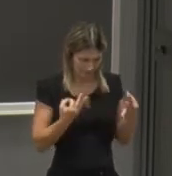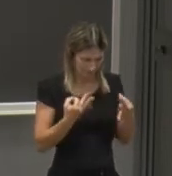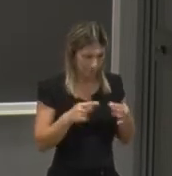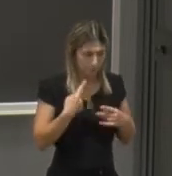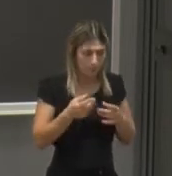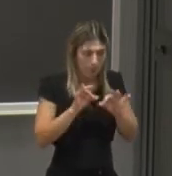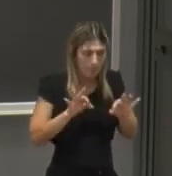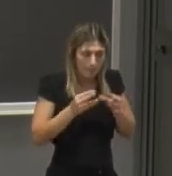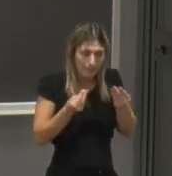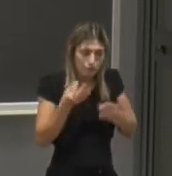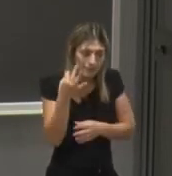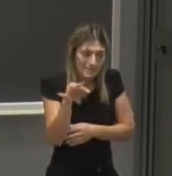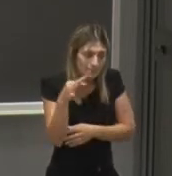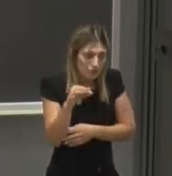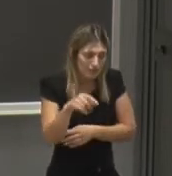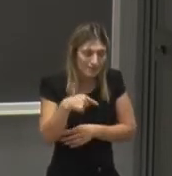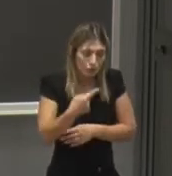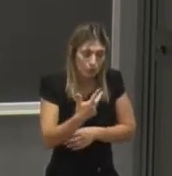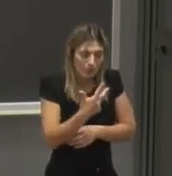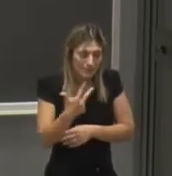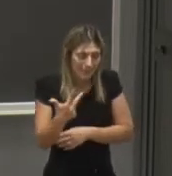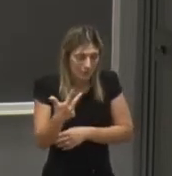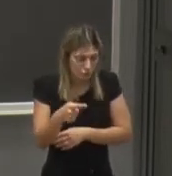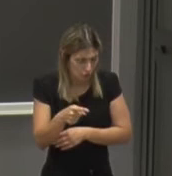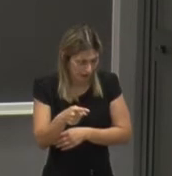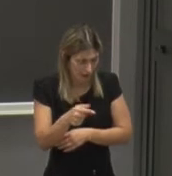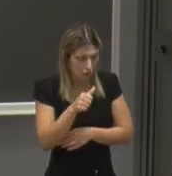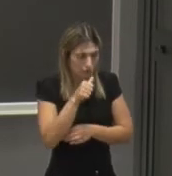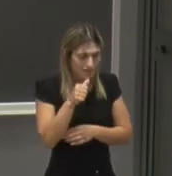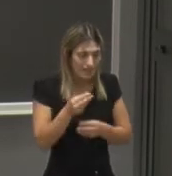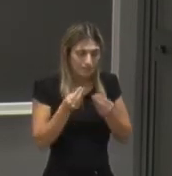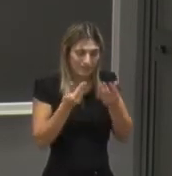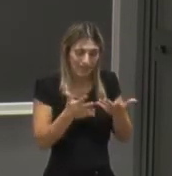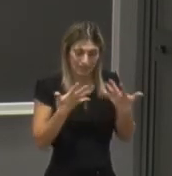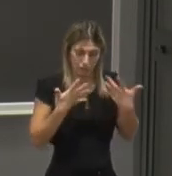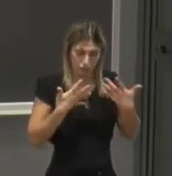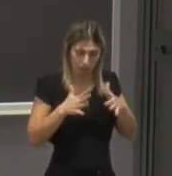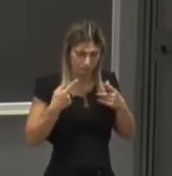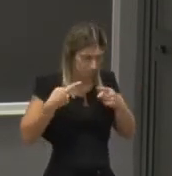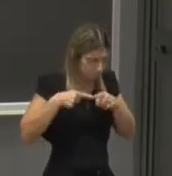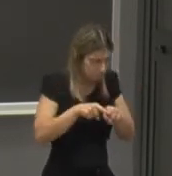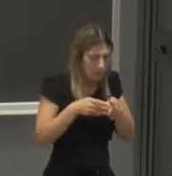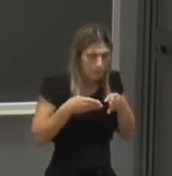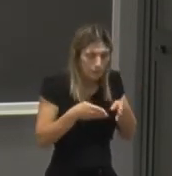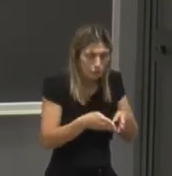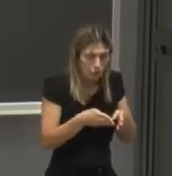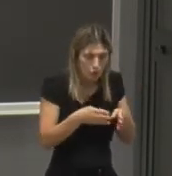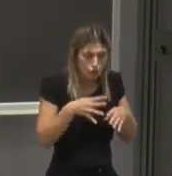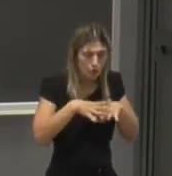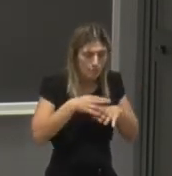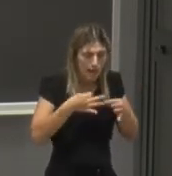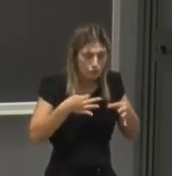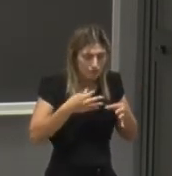una preparazione specialistica del terzo anno per consentirvi in un certo senso già di incanalarvi sul percorso della magistrale che vi